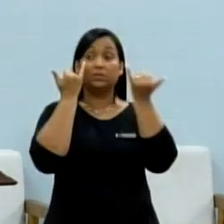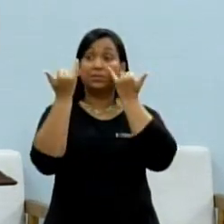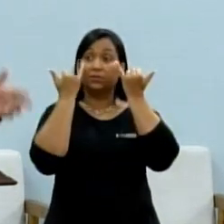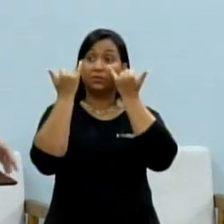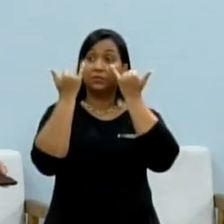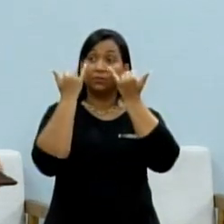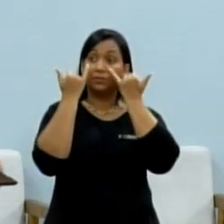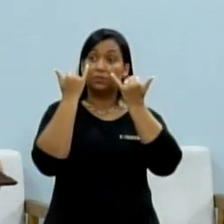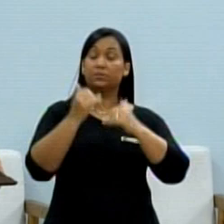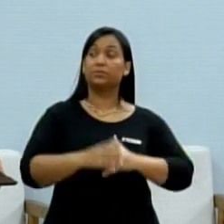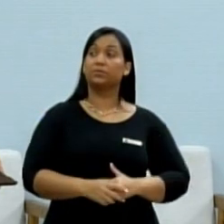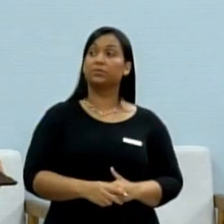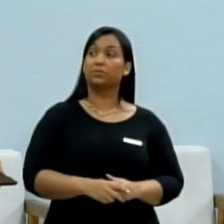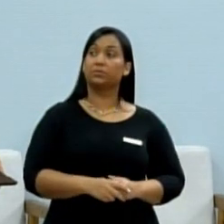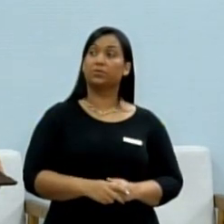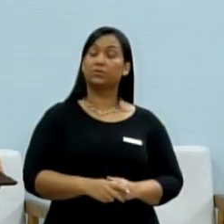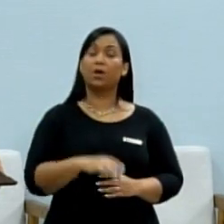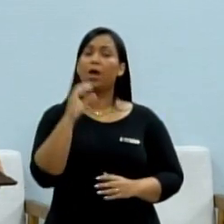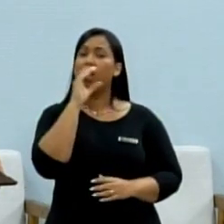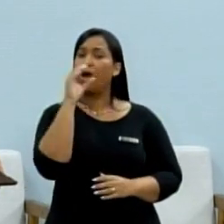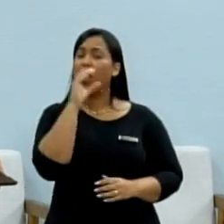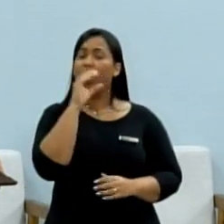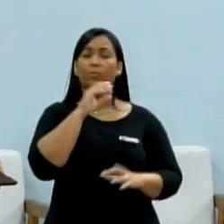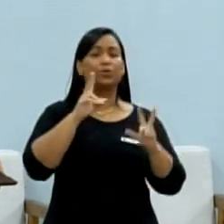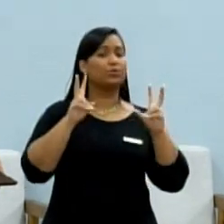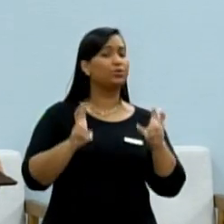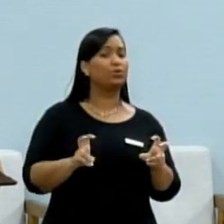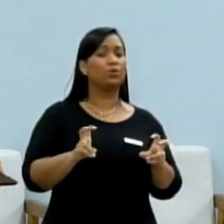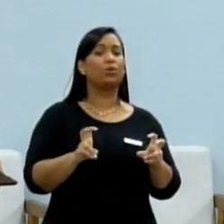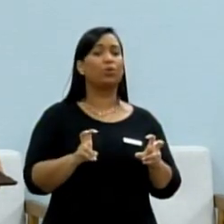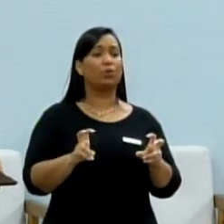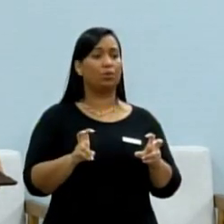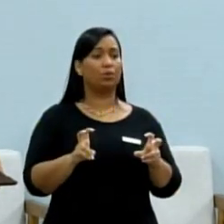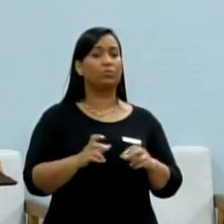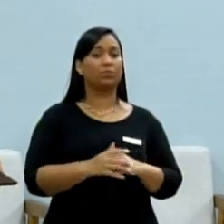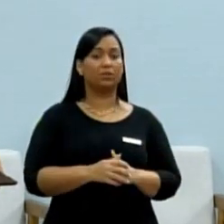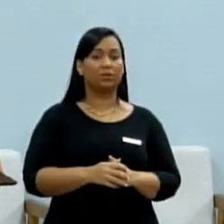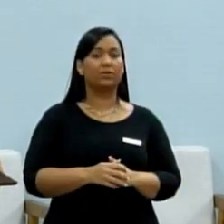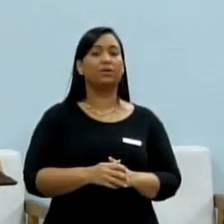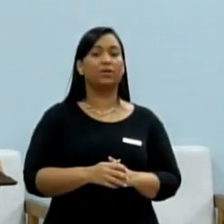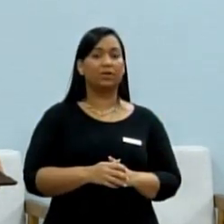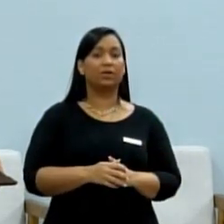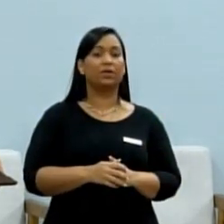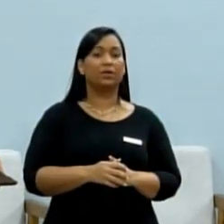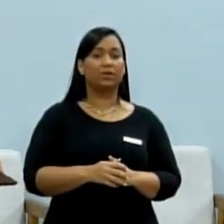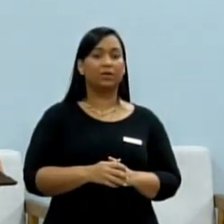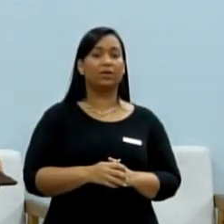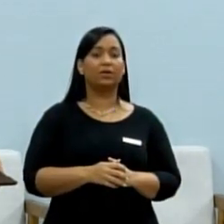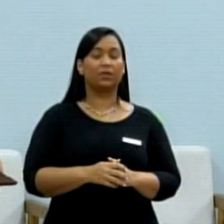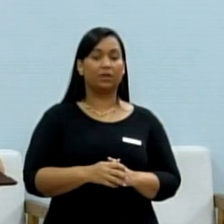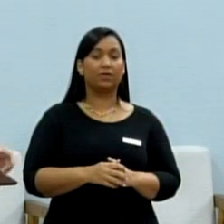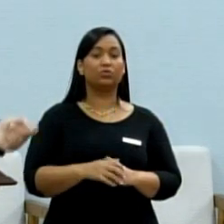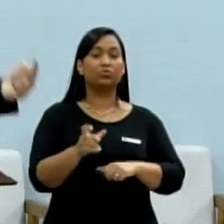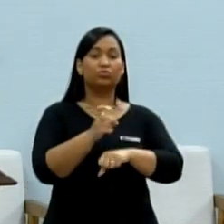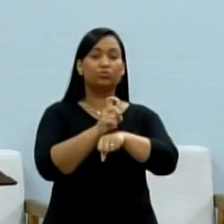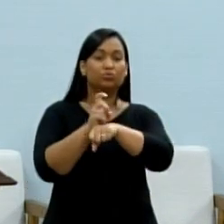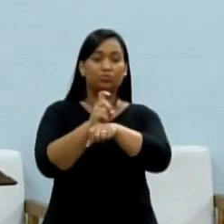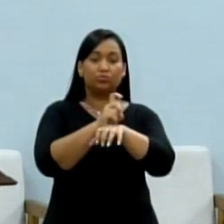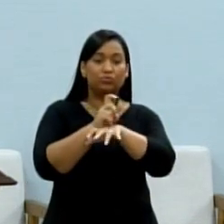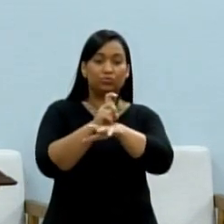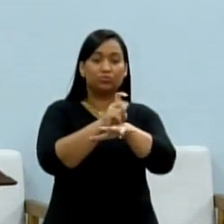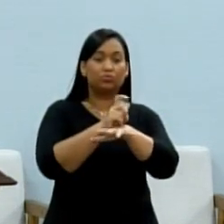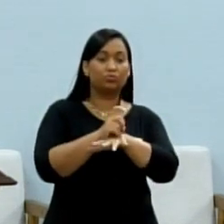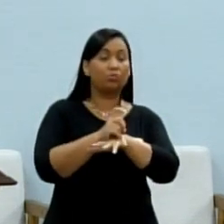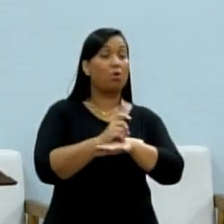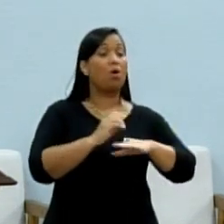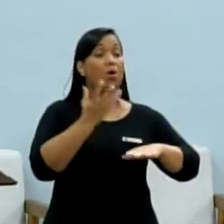urgentes sobre essa questão, sobre essa questão dos escorpiões. uma criança no João